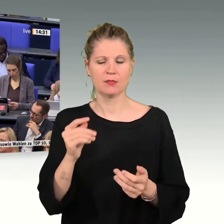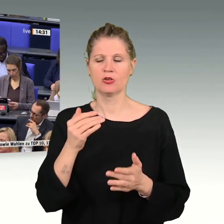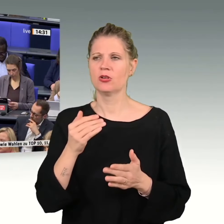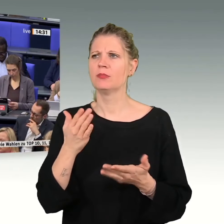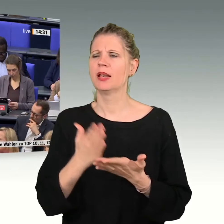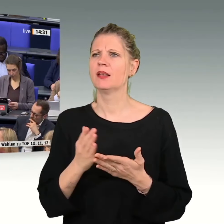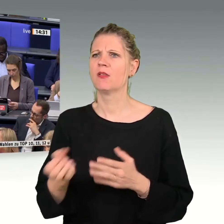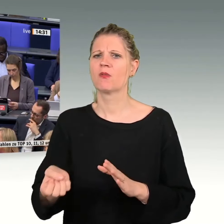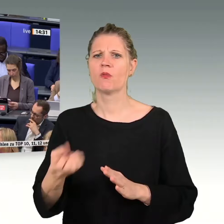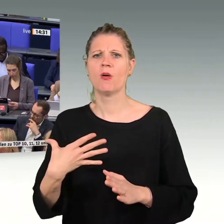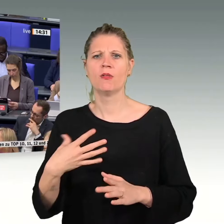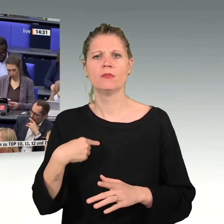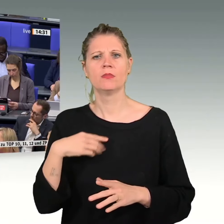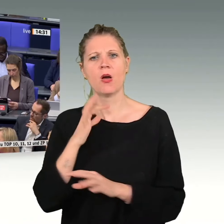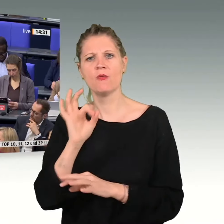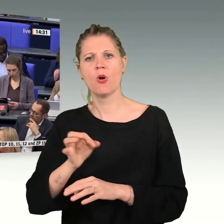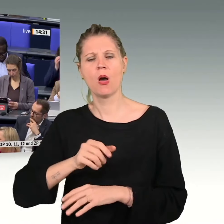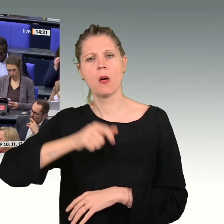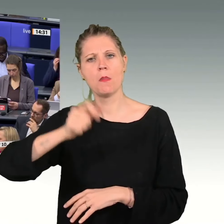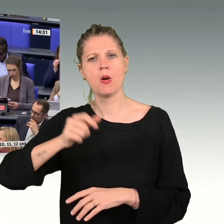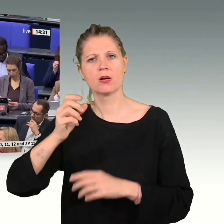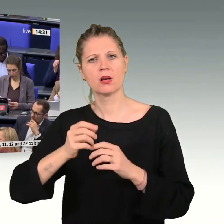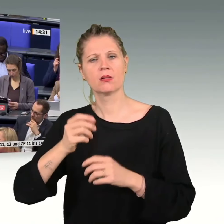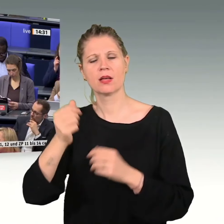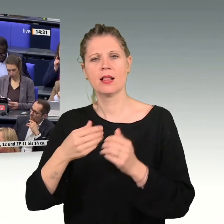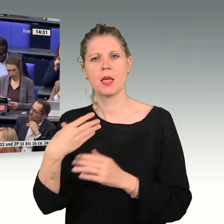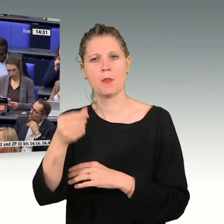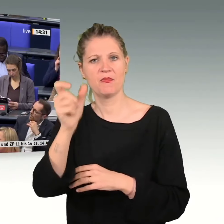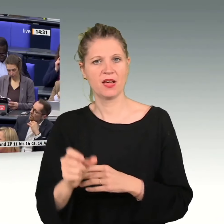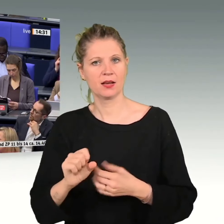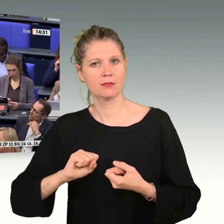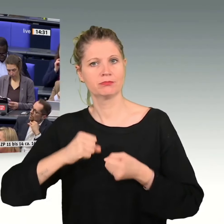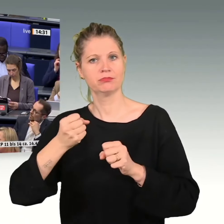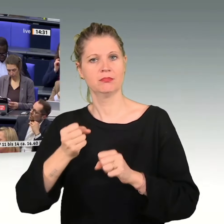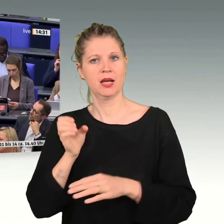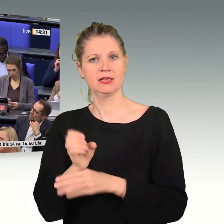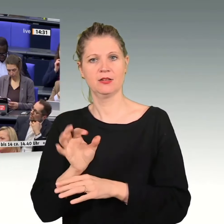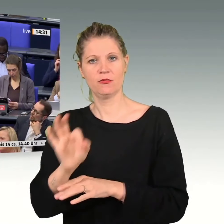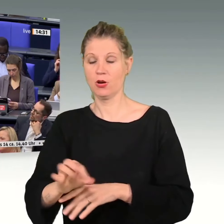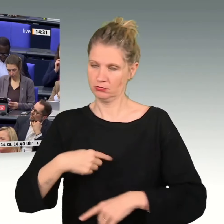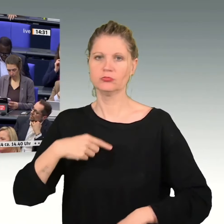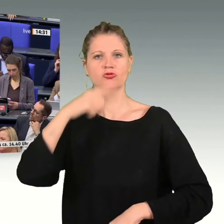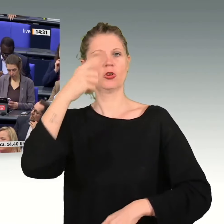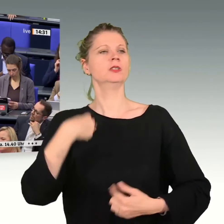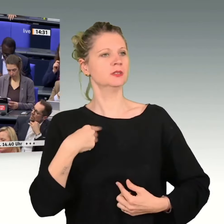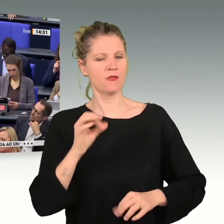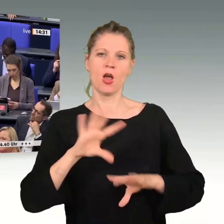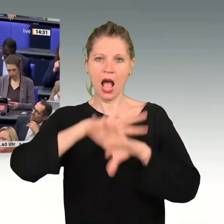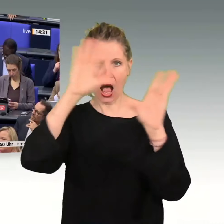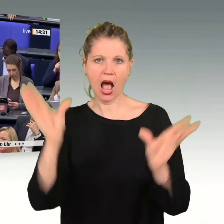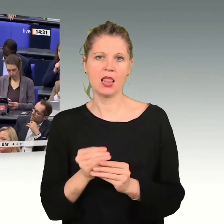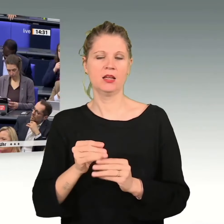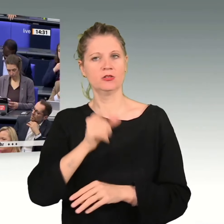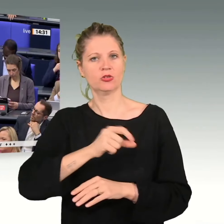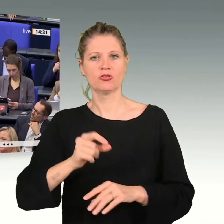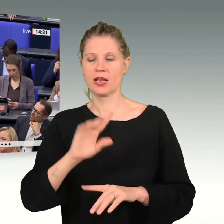ich würde mich für Bürgergeldempfängerinnen und Empfänger einsetzen. Das trage ich mit Stolz. Ich setze mich für alle in Deutschland ein und auch Leute,